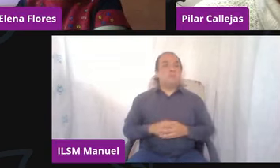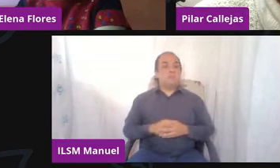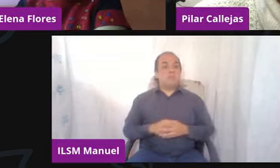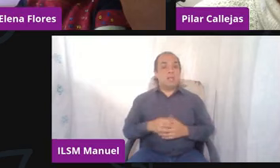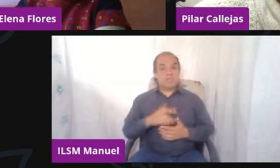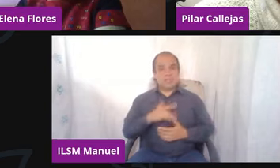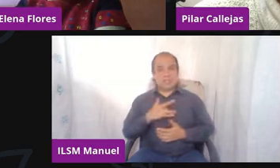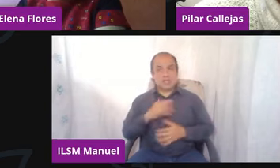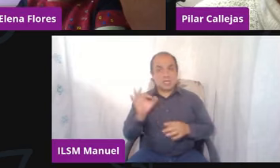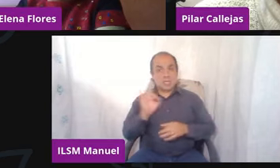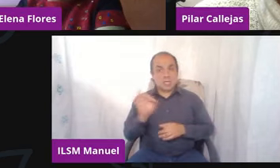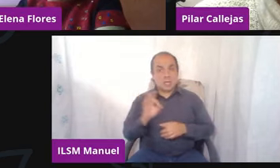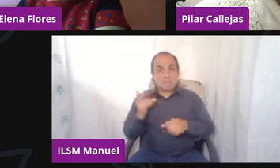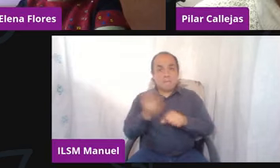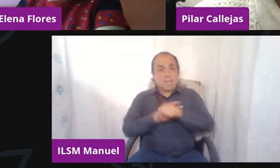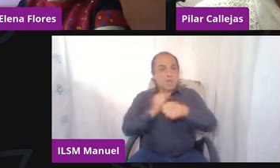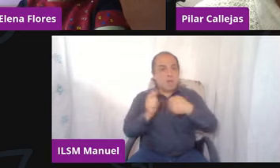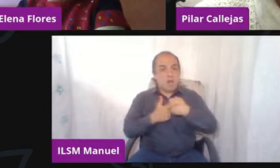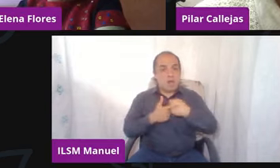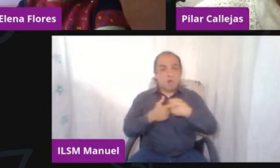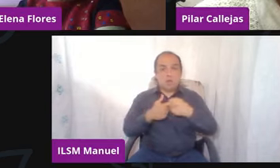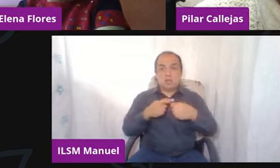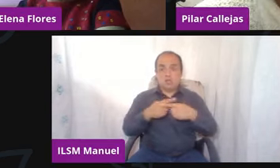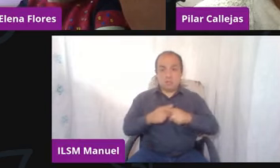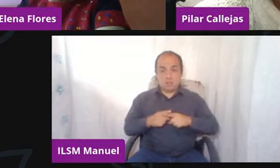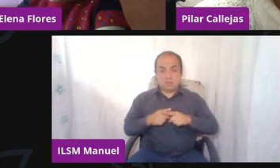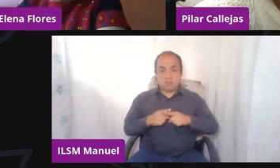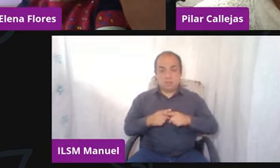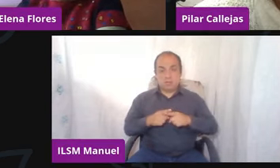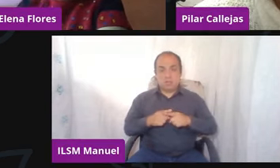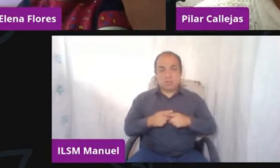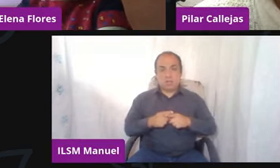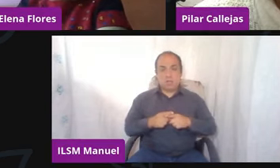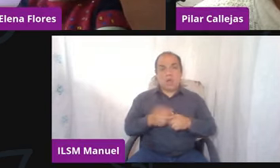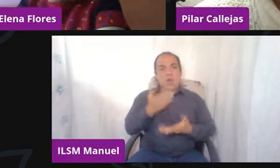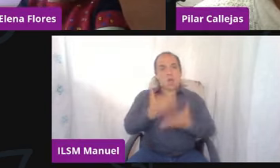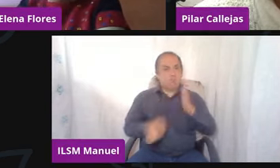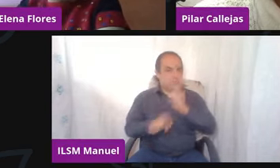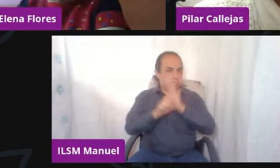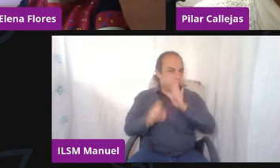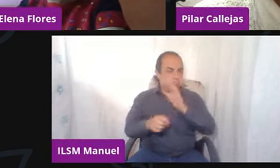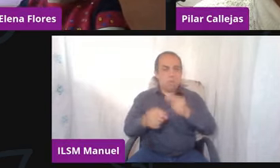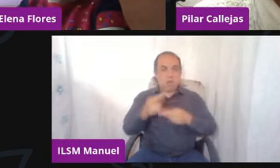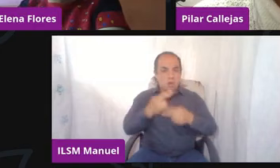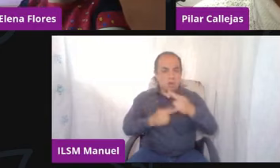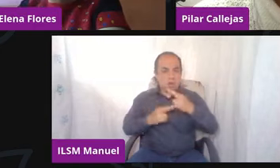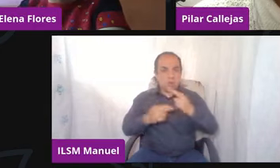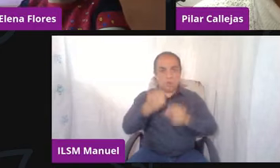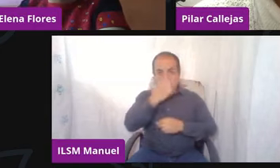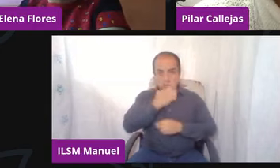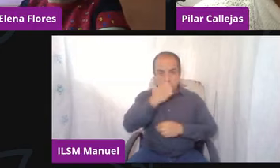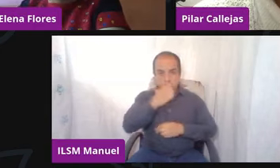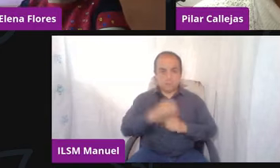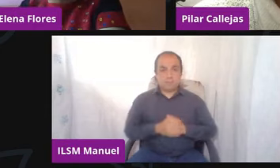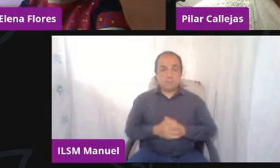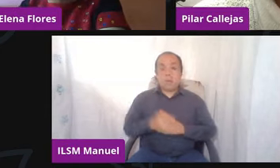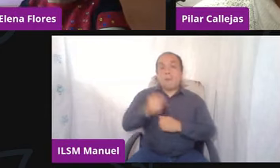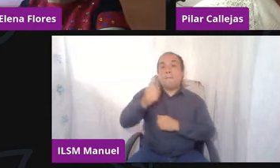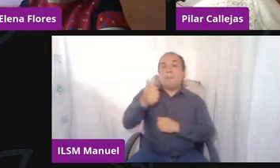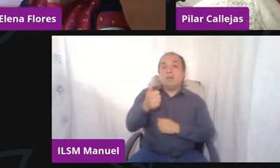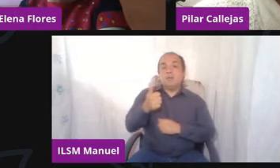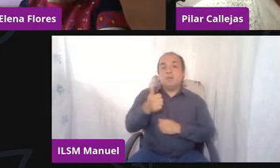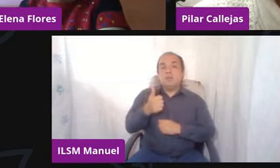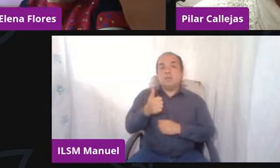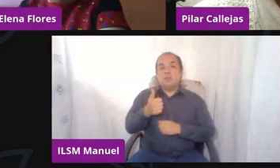sucediendo algo secundario a algún factor, en este caso el regreso a la escuela, ¿no? Entonces, el primer paso es,